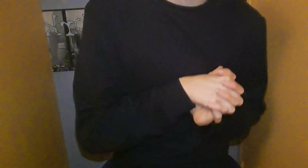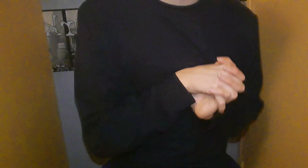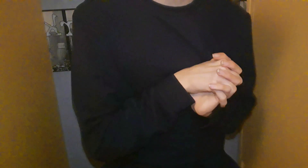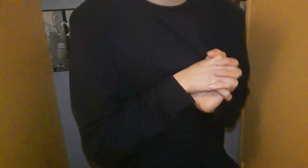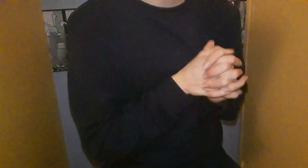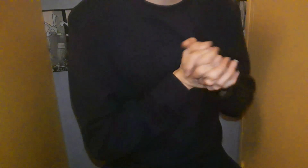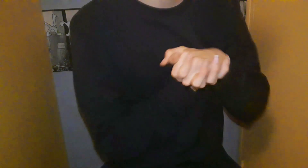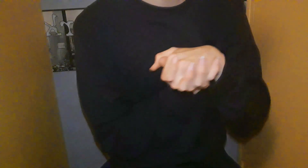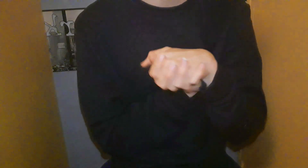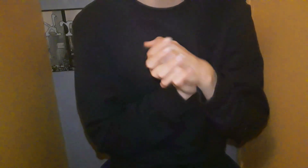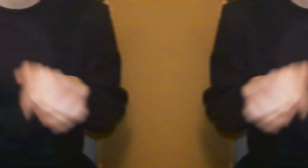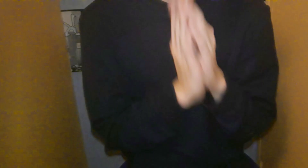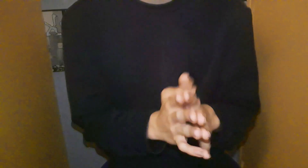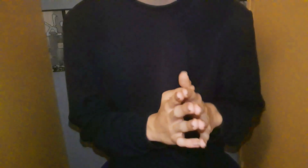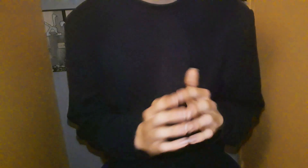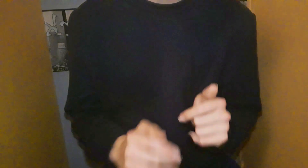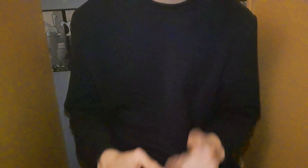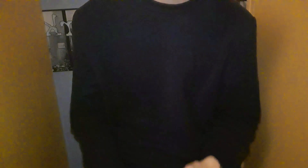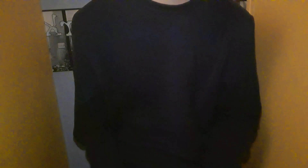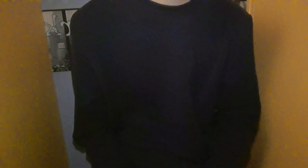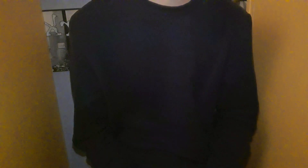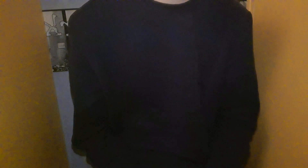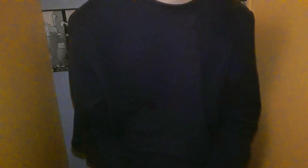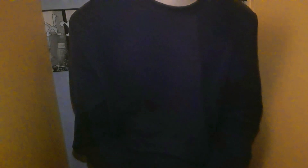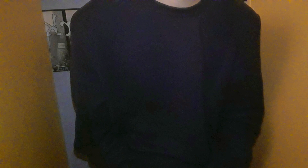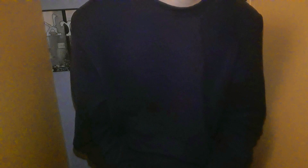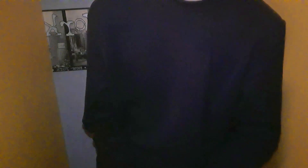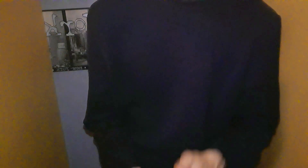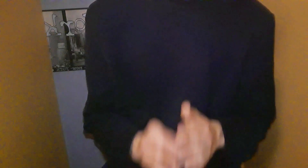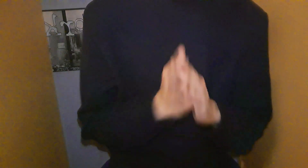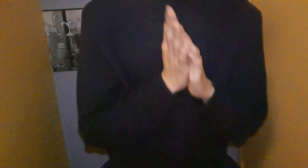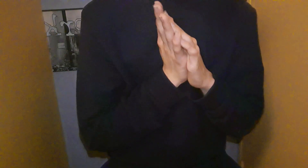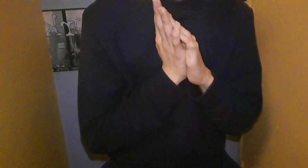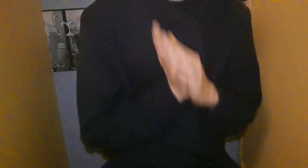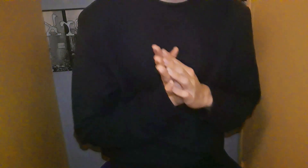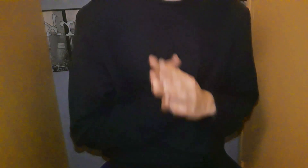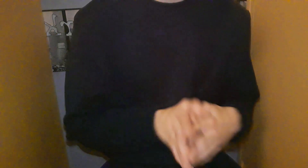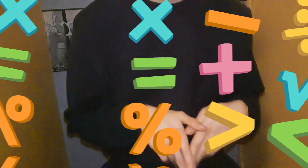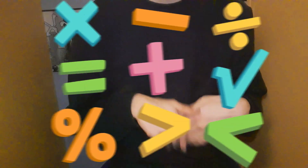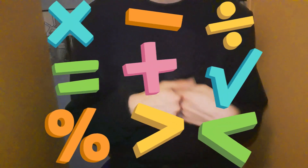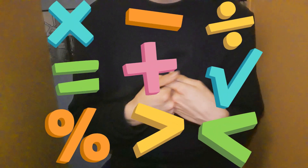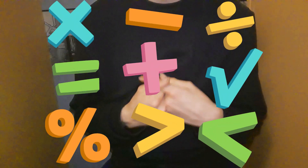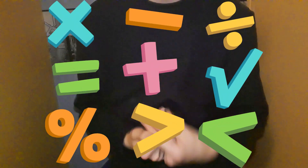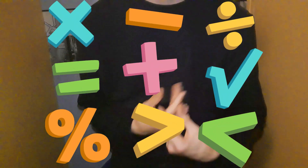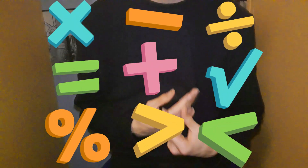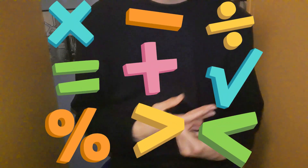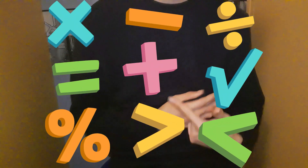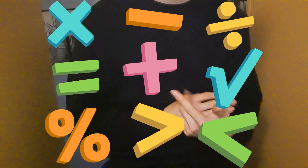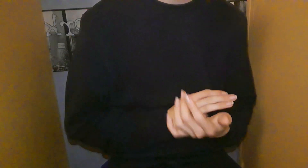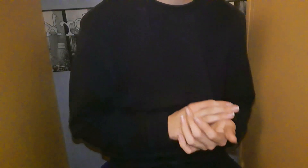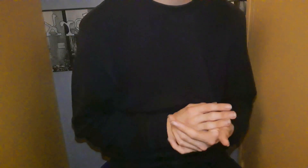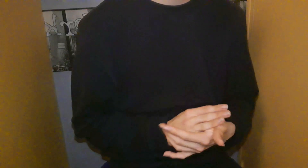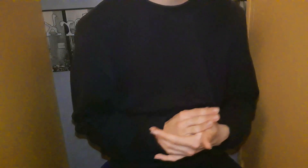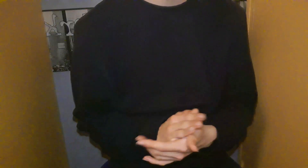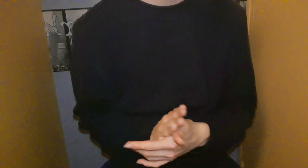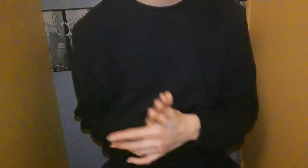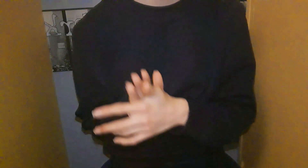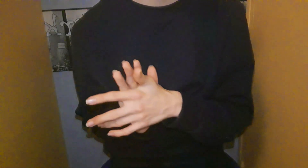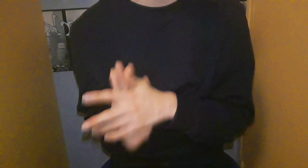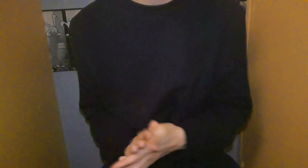Rarement Mais oui, j'en fais quand même Du coup, sixième chose que j'aime C'est du coup les mats Alors oui J'aime bien les mats Honnêtement, je suis assez fort